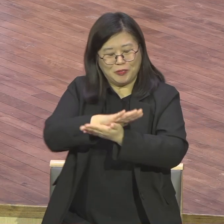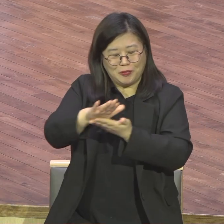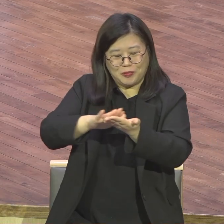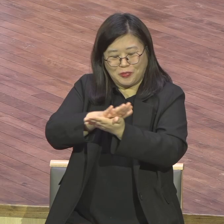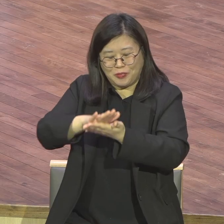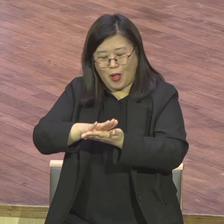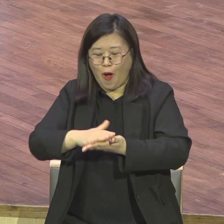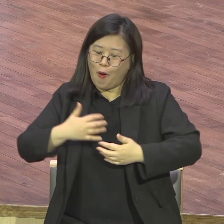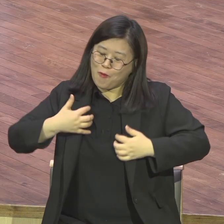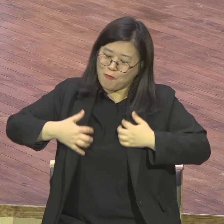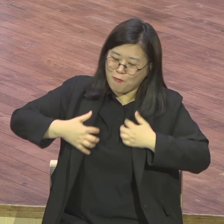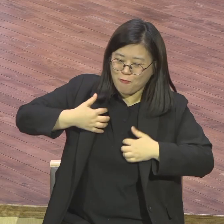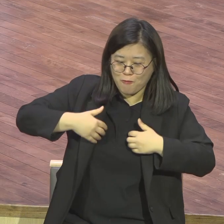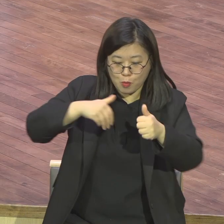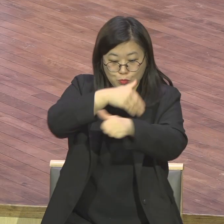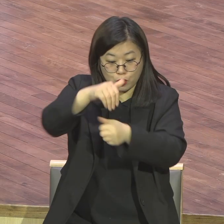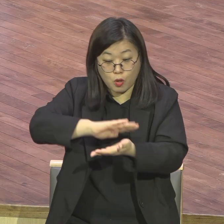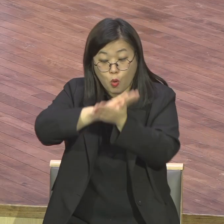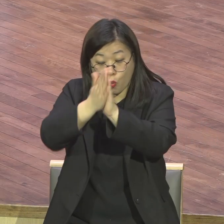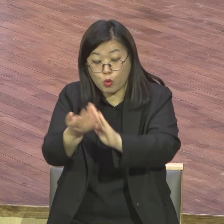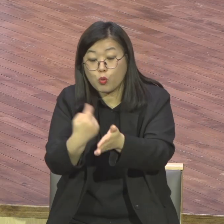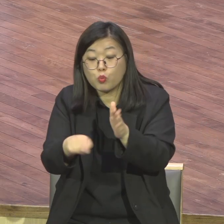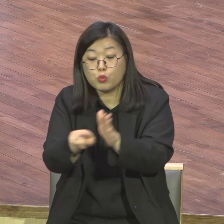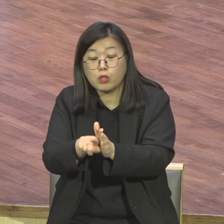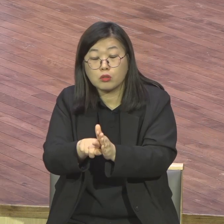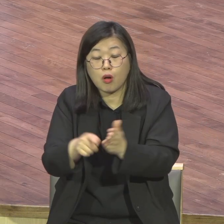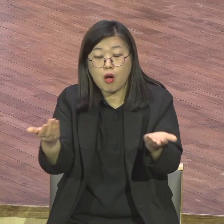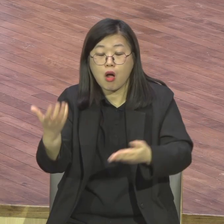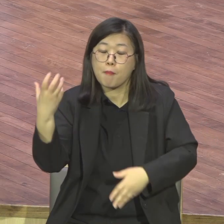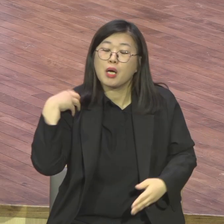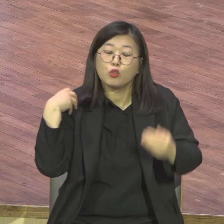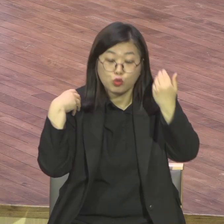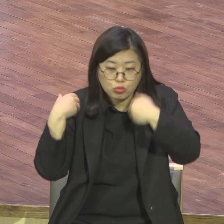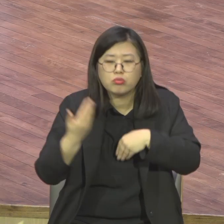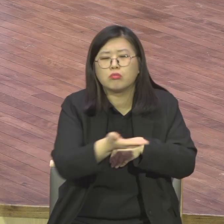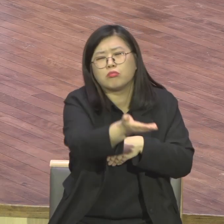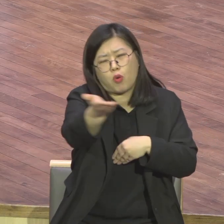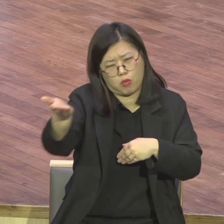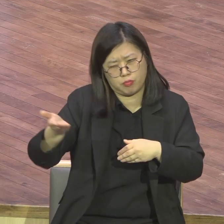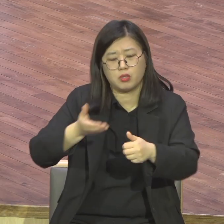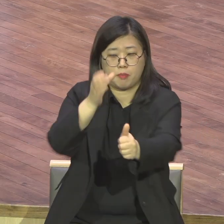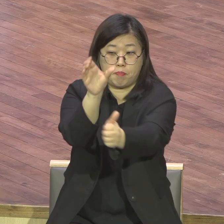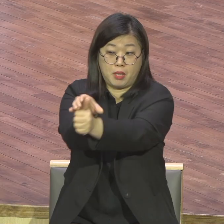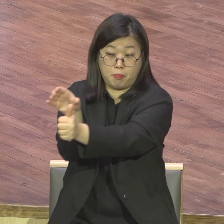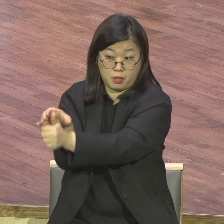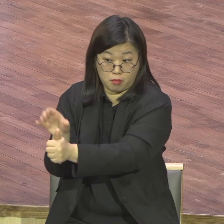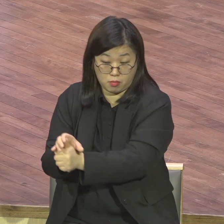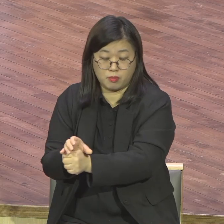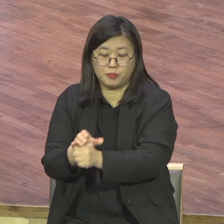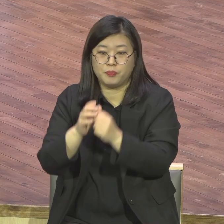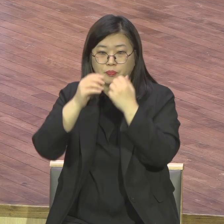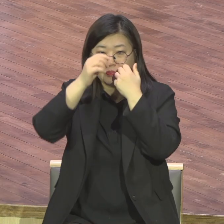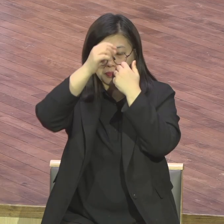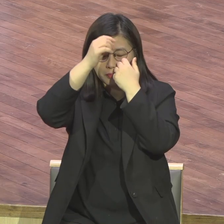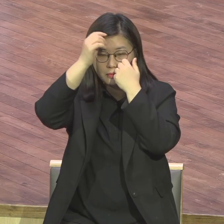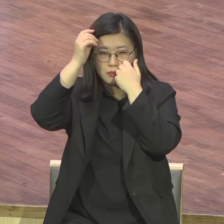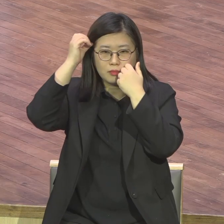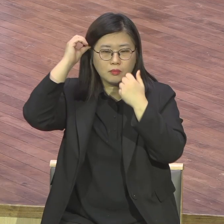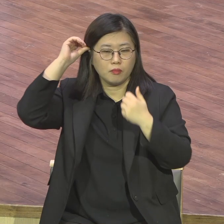이 중직자가 이걸 이 집안 분위기도 그렇잖아요. 과장이 이끌어 가잖아요. 집에 교회는